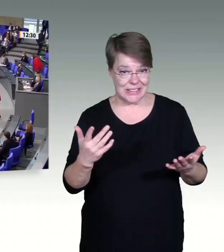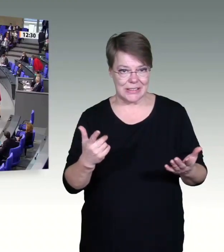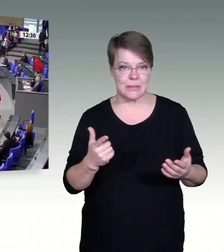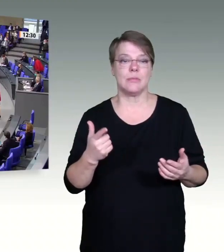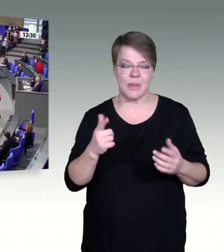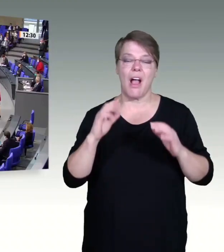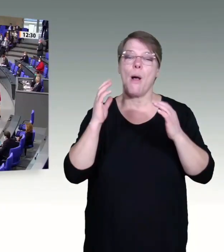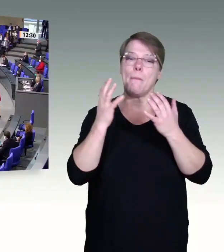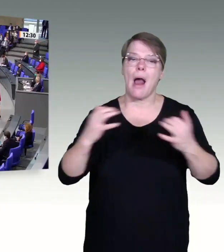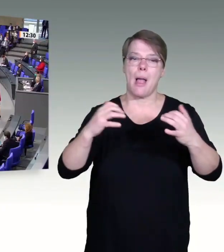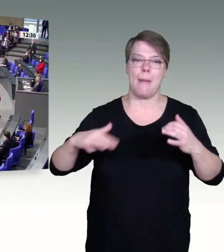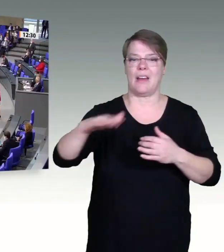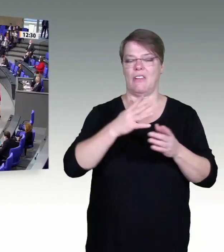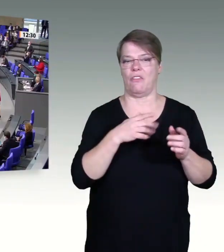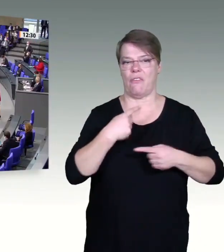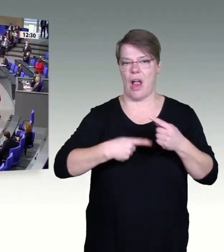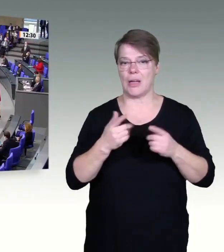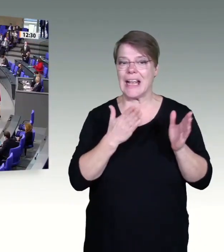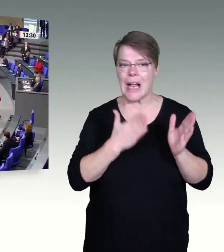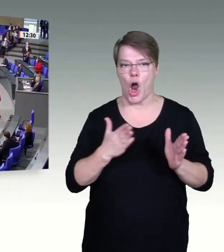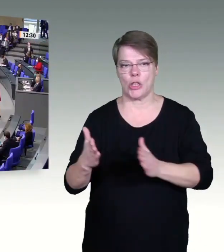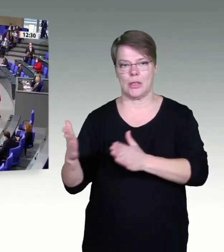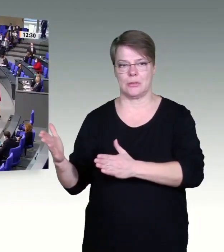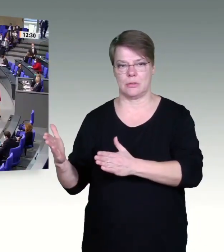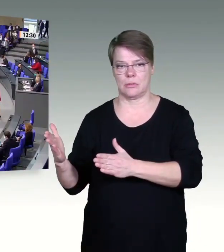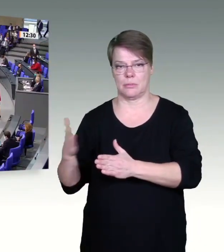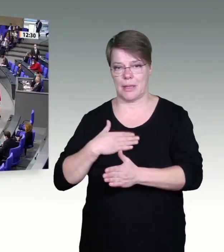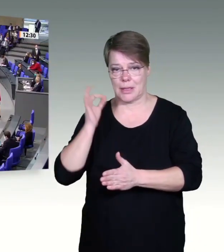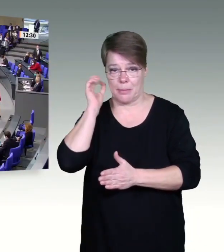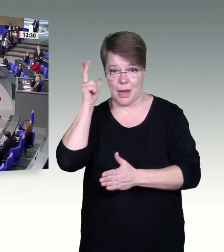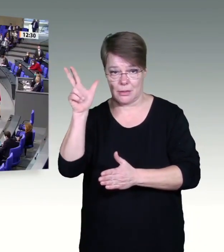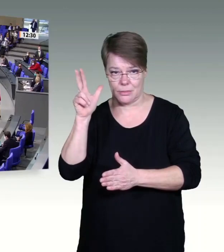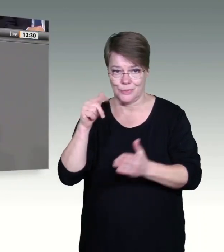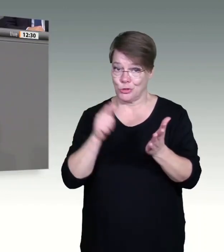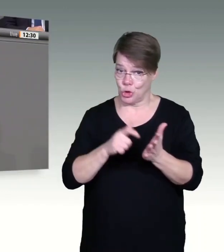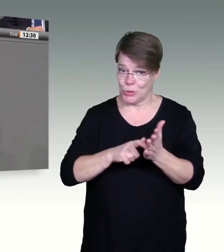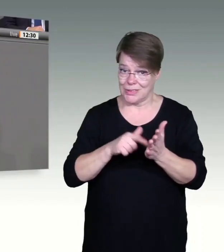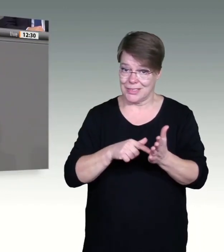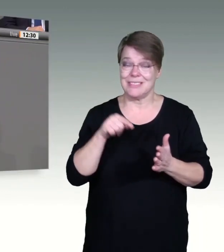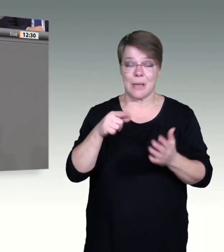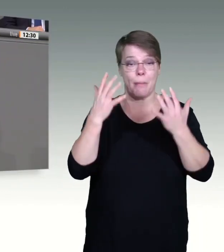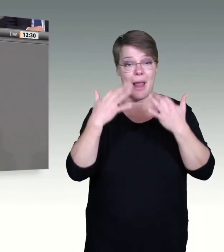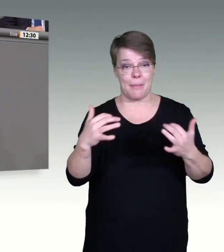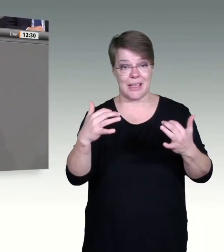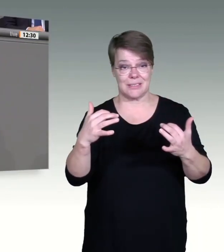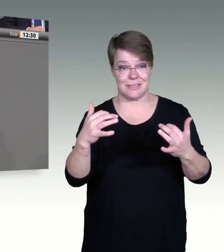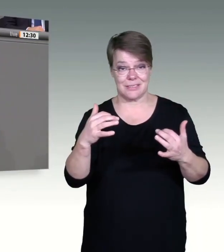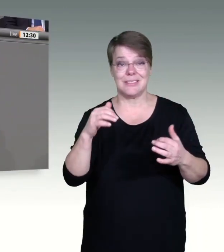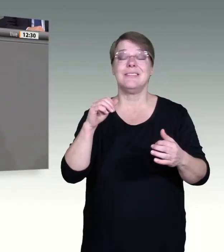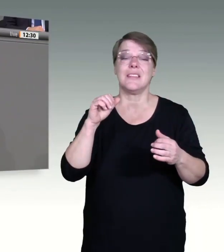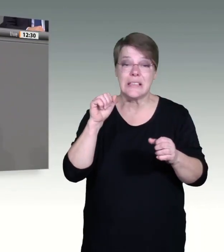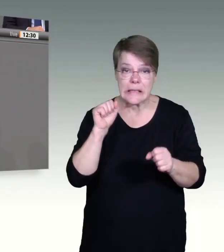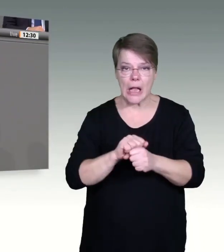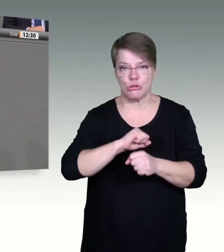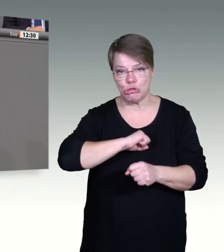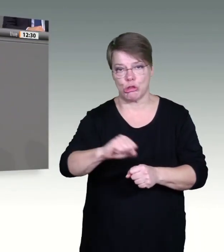Meine Damen und Herren, wir sind davon überzeugt, dass Beratungen über erhebliche Einschnitte in das Leben der Bürgerinnen